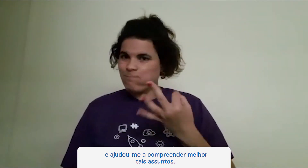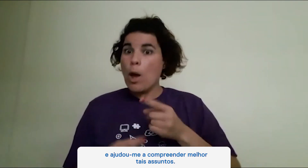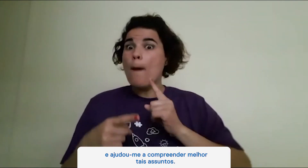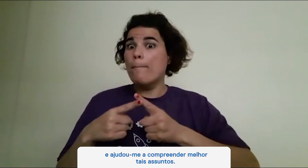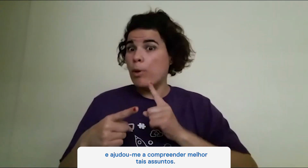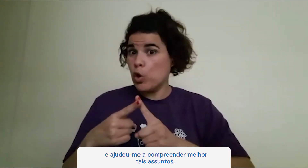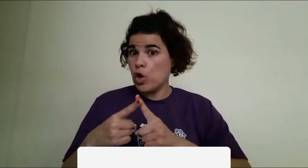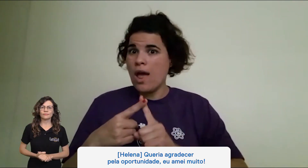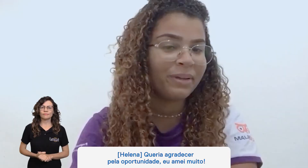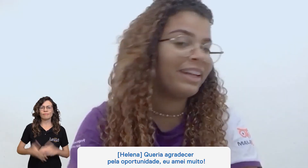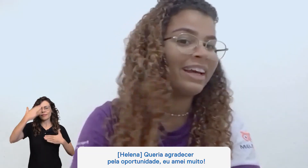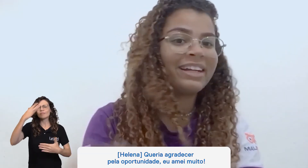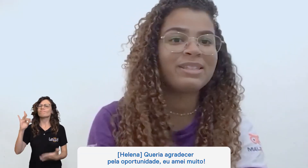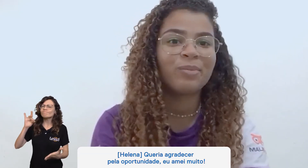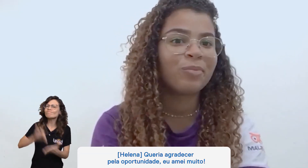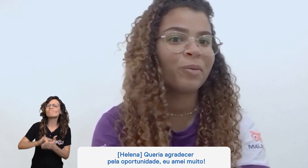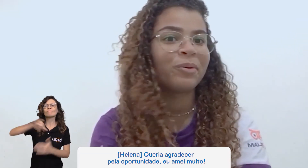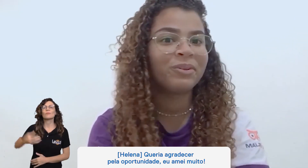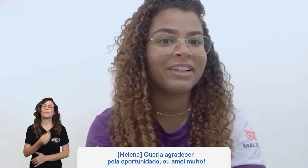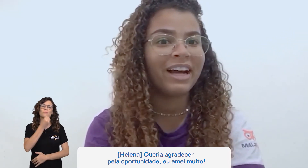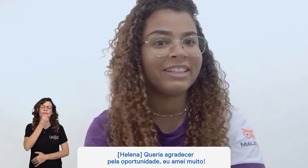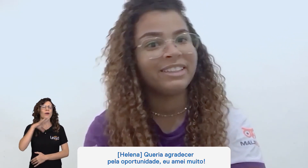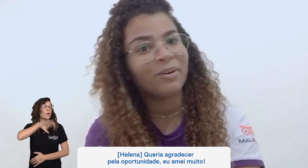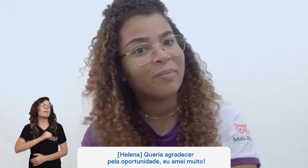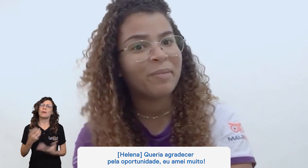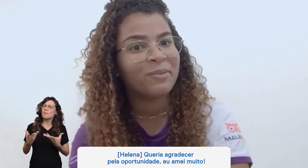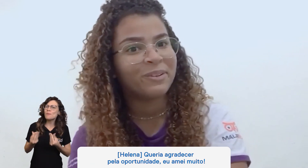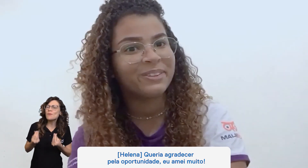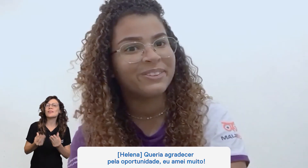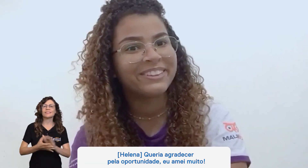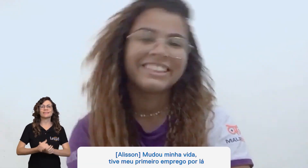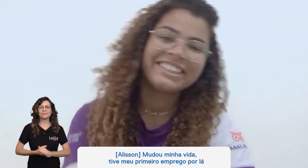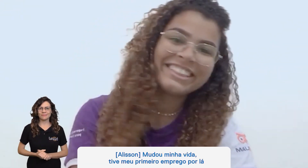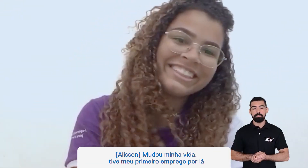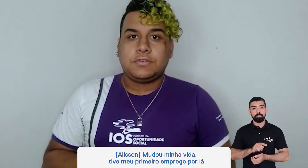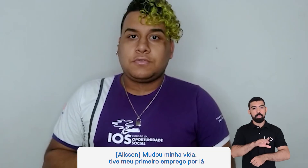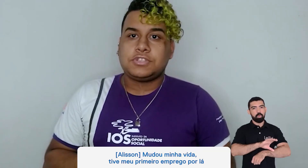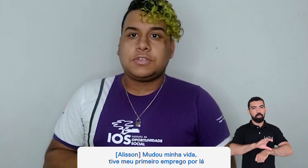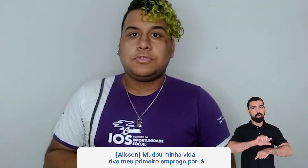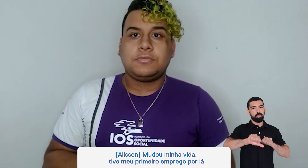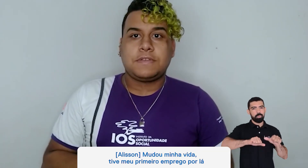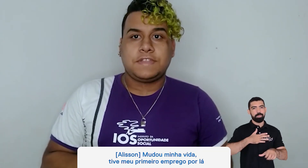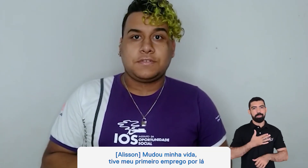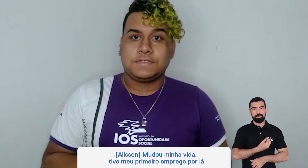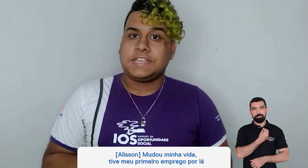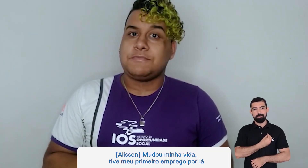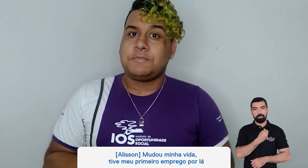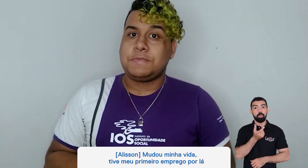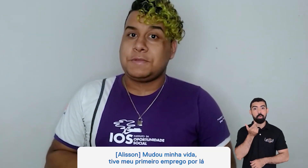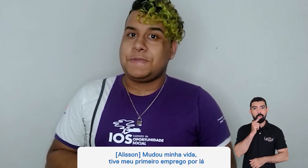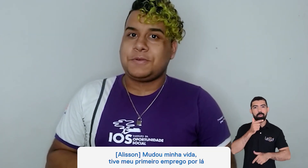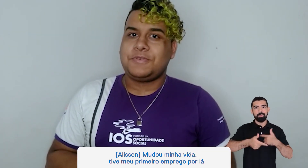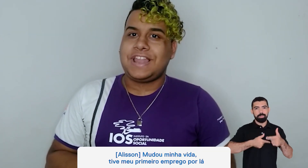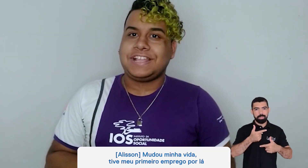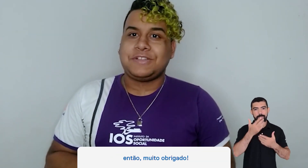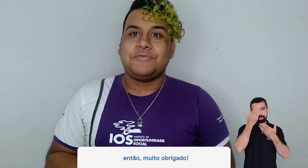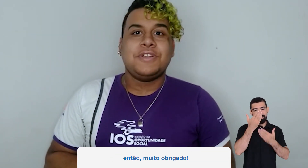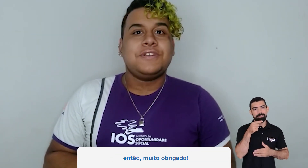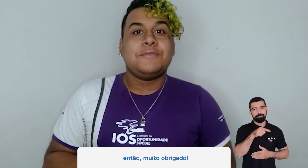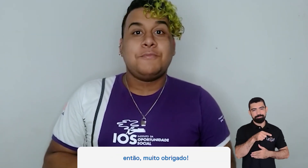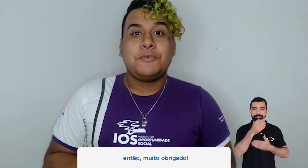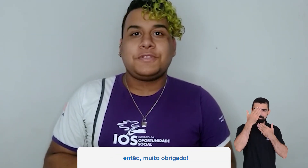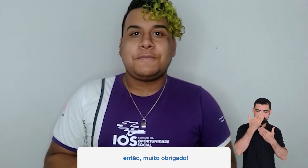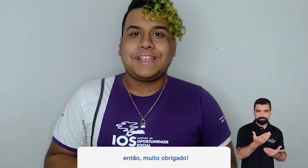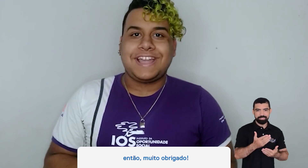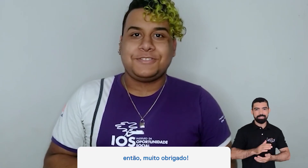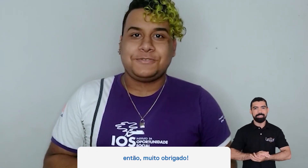melhor tais assuntos. Eu queria agradecer muito pela oportunidade, eu amei muito. Porque é um curso que mudou minha vida, eu consegui meu primeiro emprego online, então,